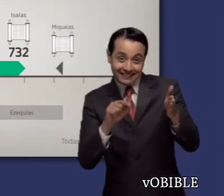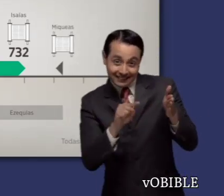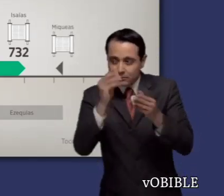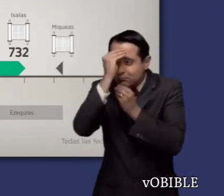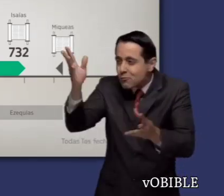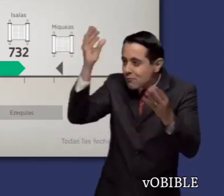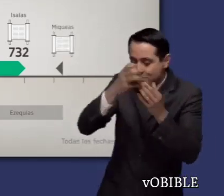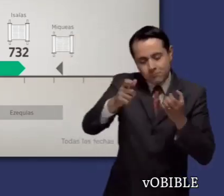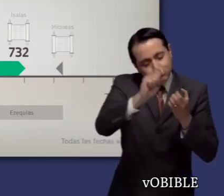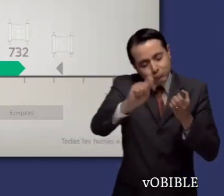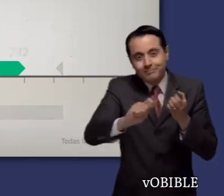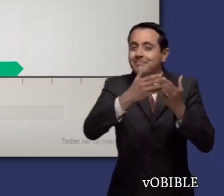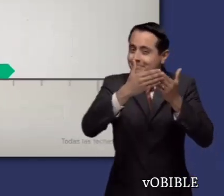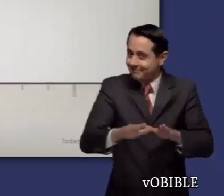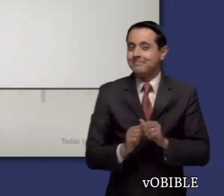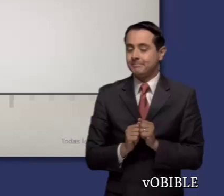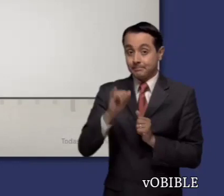profecías por esa misma época.